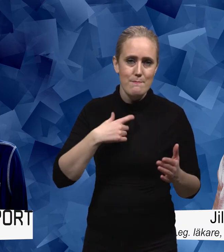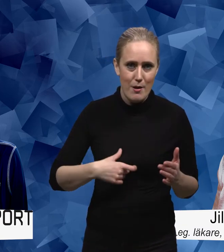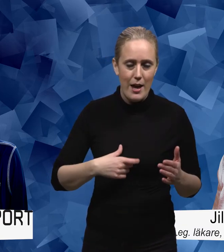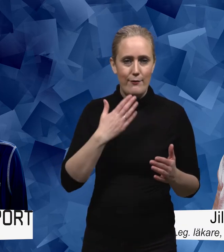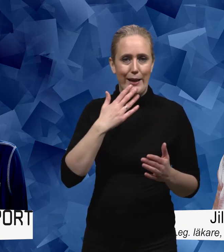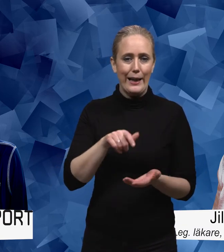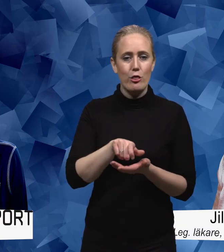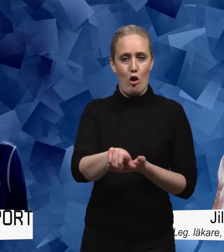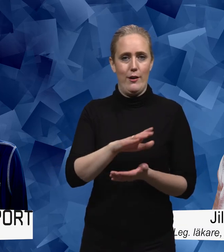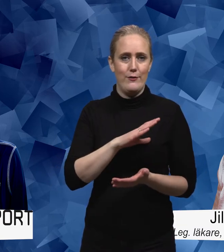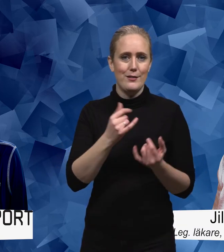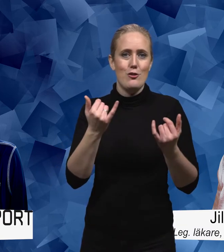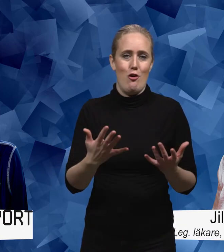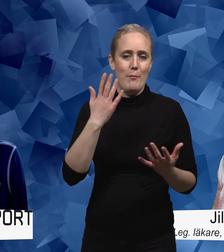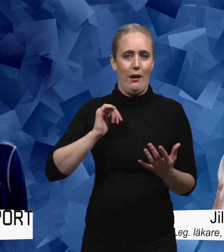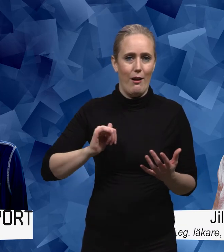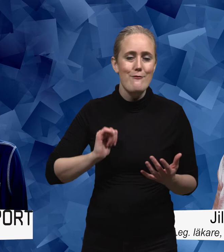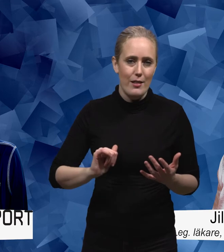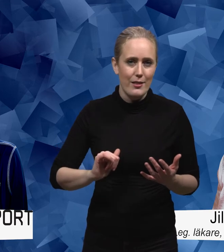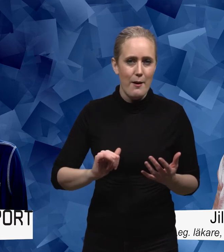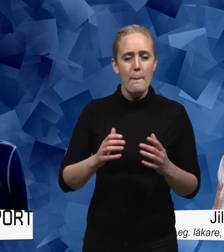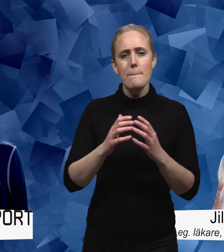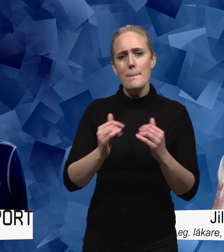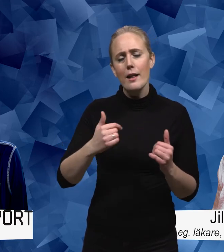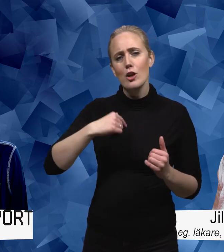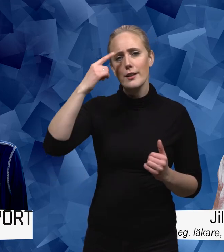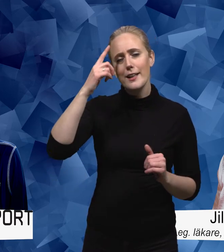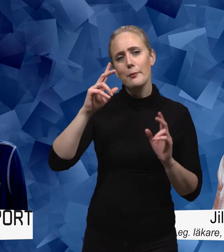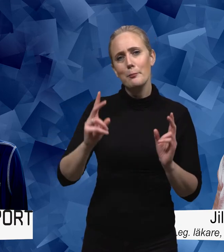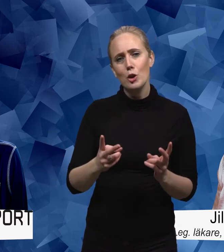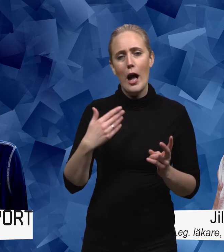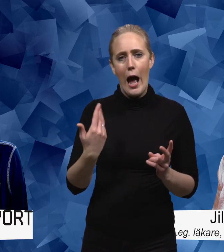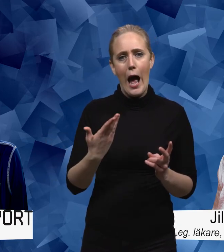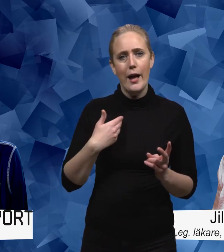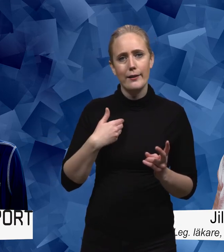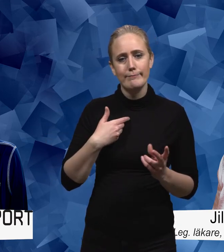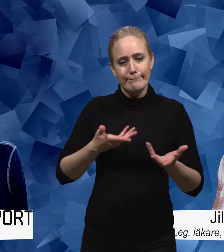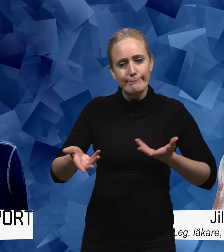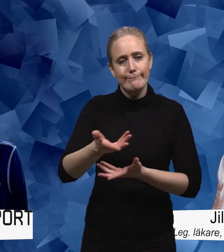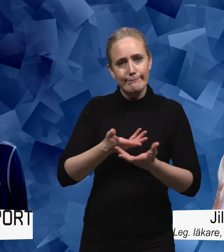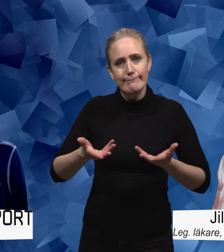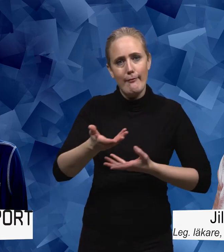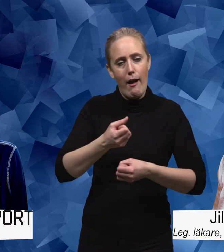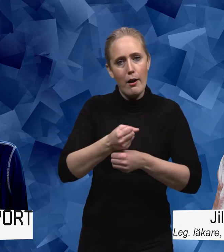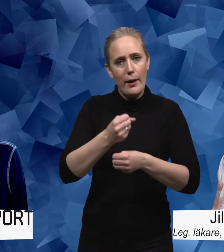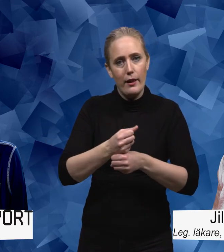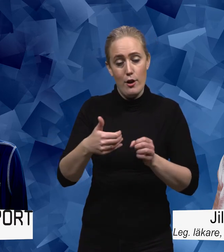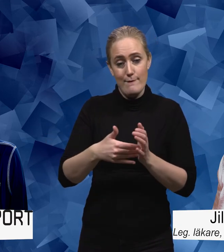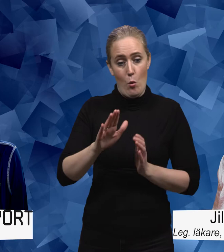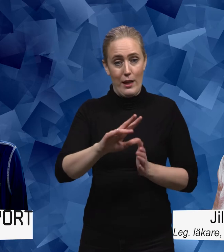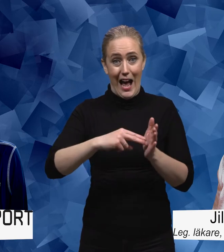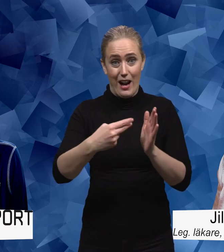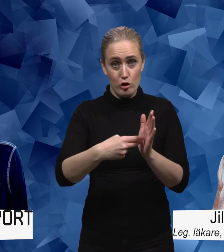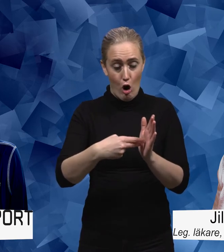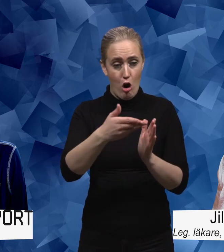gör vad det finns för kanaler att vända sig till men jag tänker också att det är ett ömsesidigt arbete både från den som